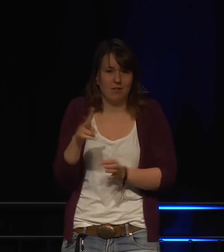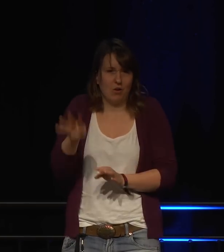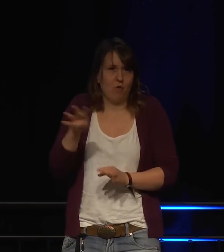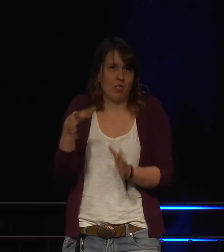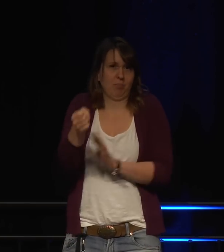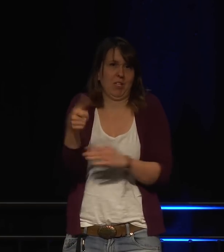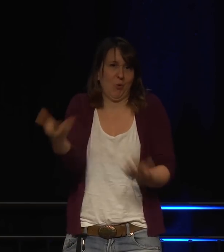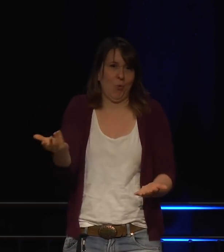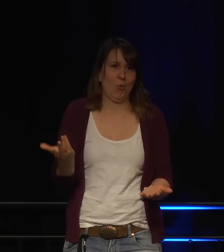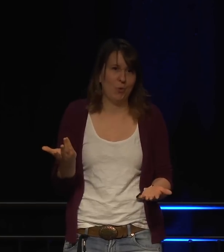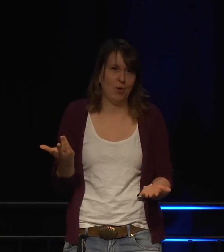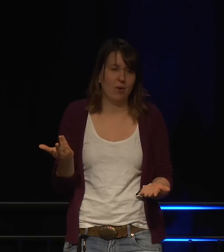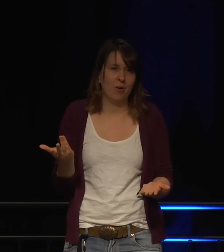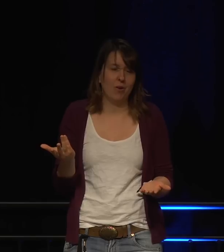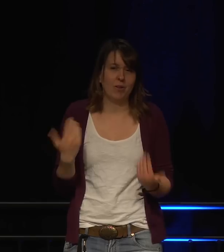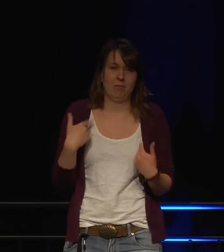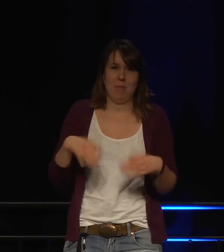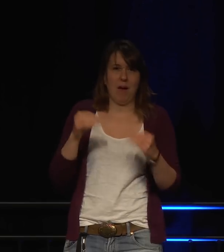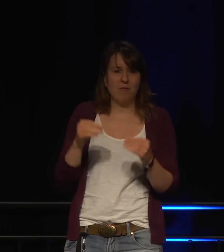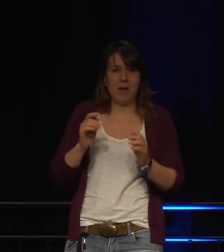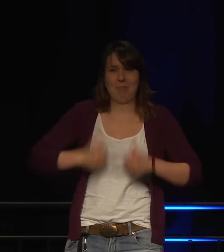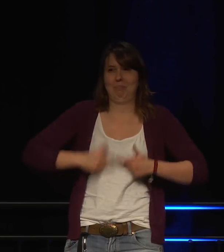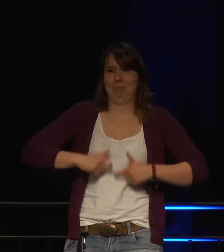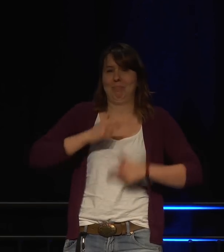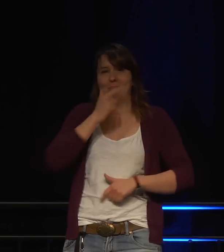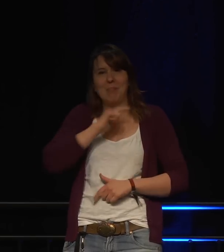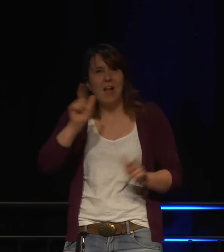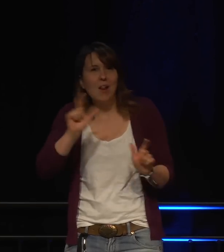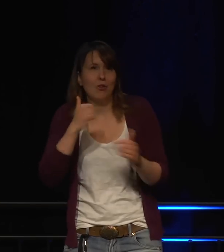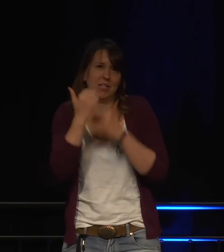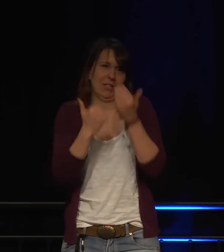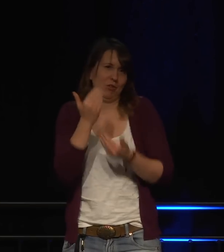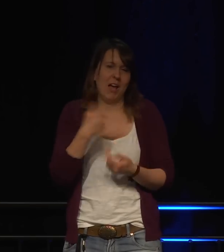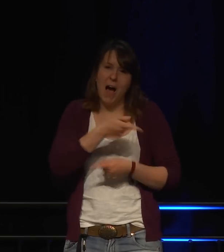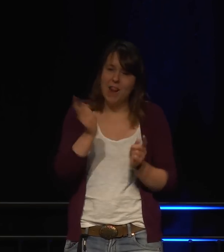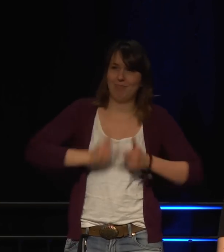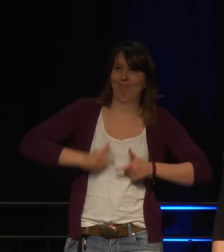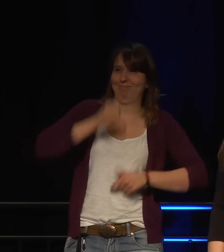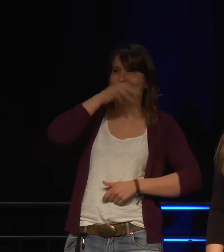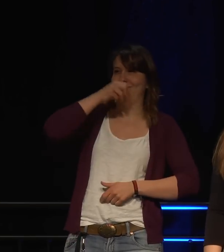Spamman erwischt wurde. Und wir haben alle gelacht damals und fanden das urkomisch.